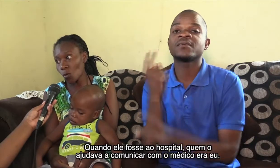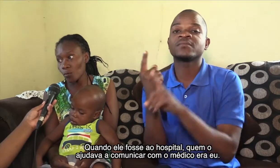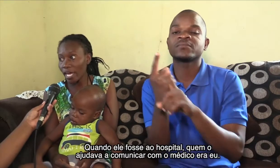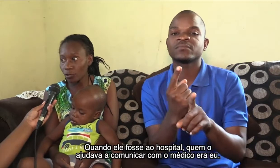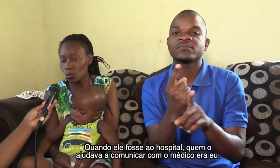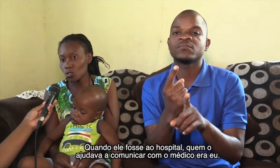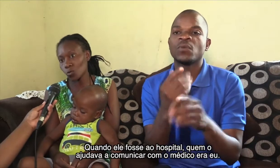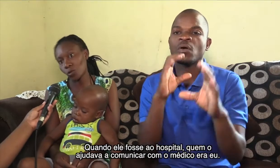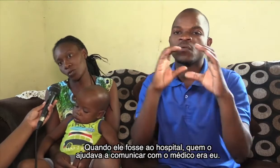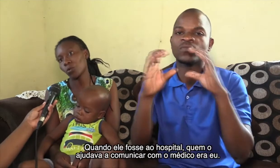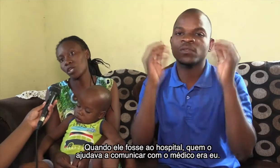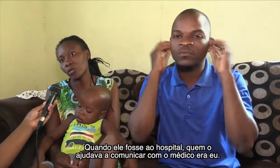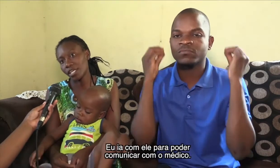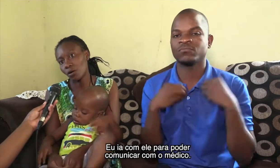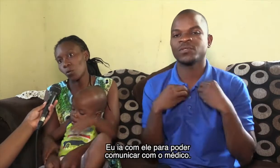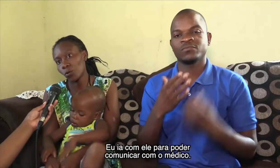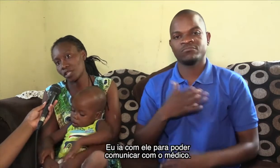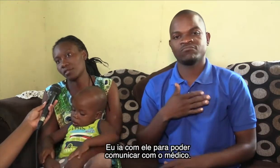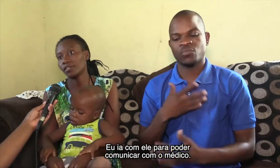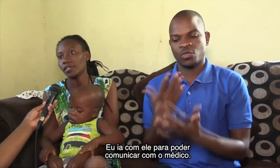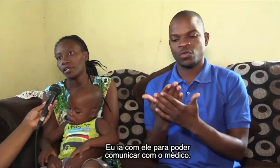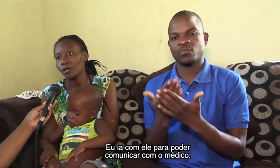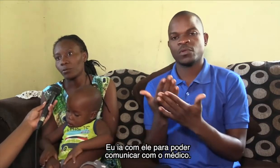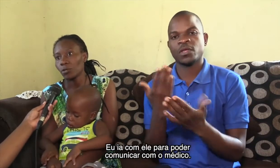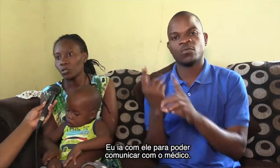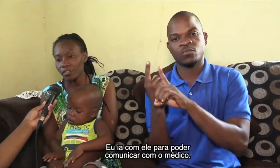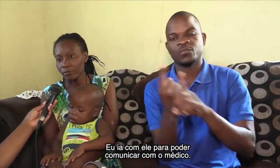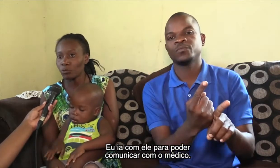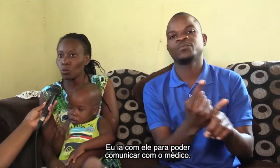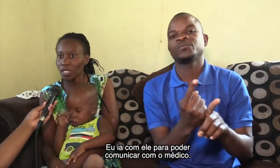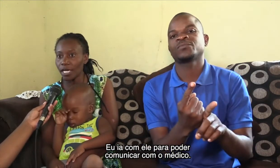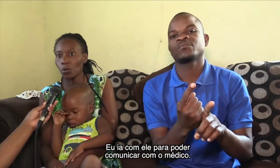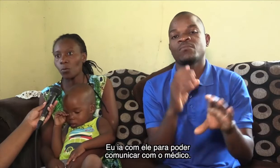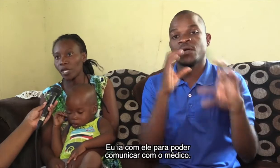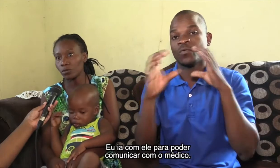o médico sou eu. Eu ia com ele, para poder comunicar com o médico.